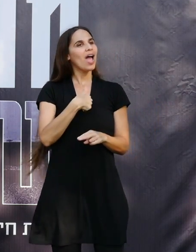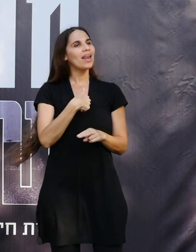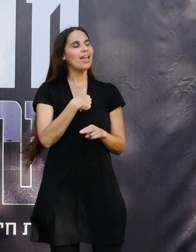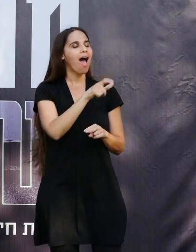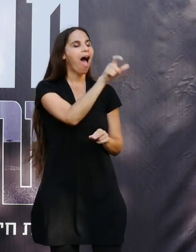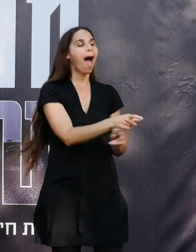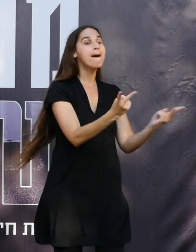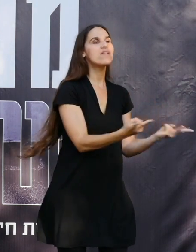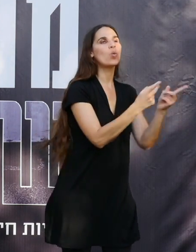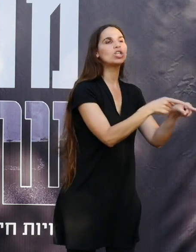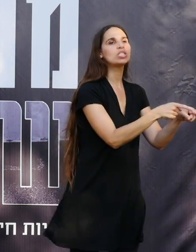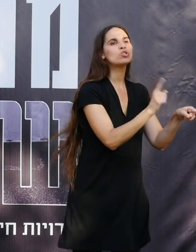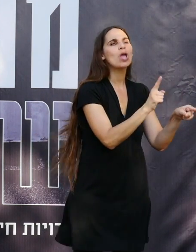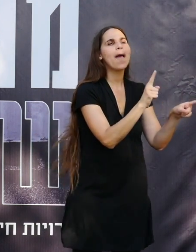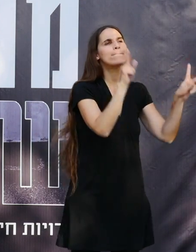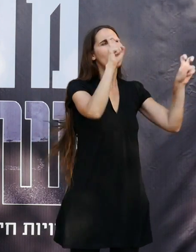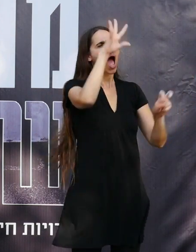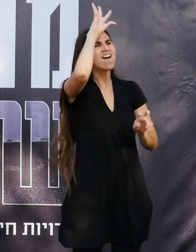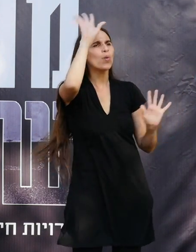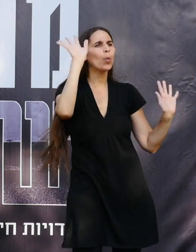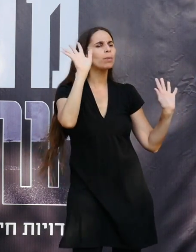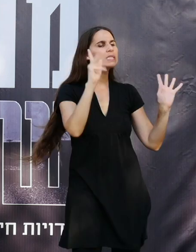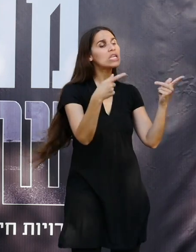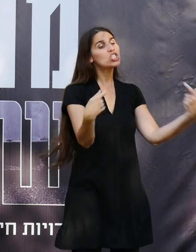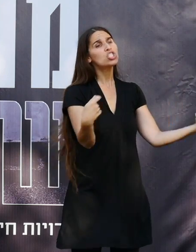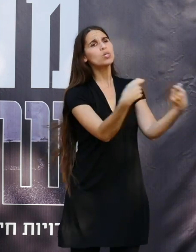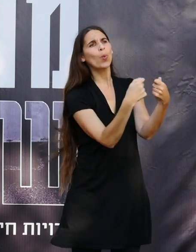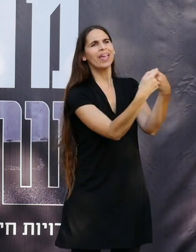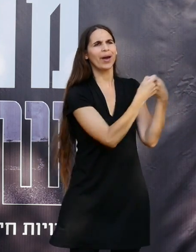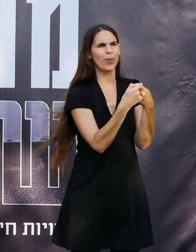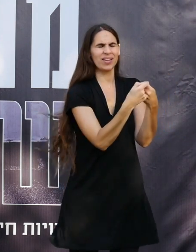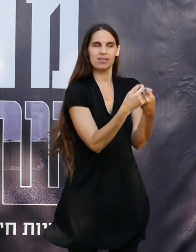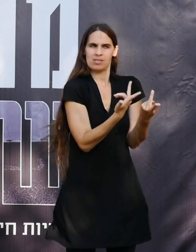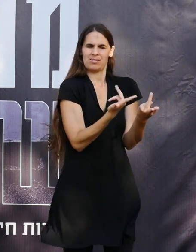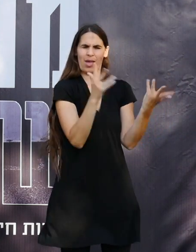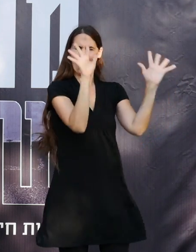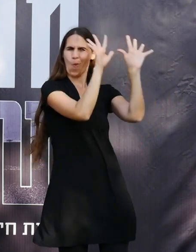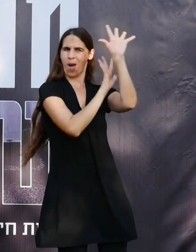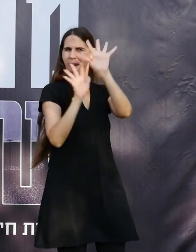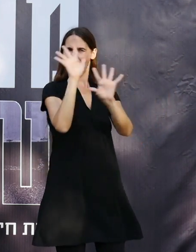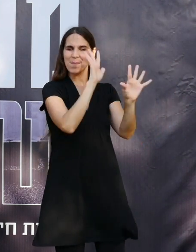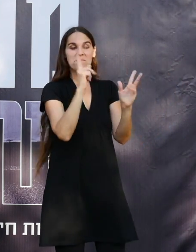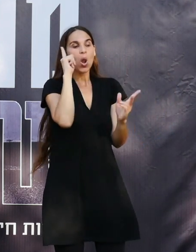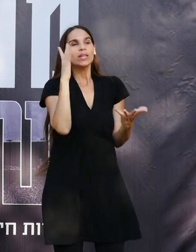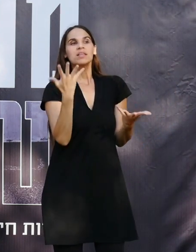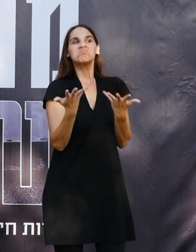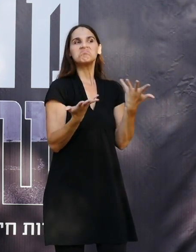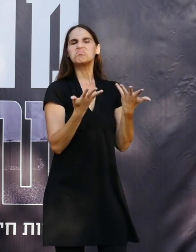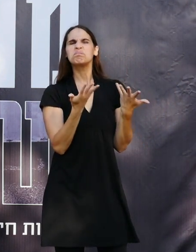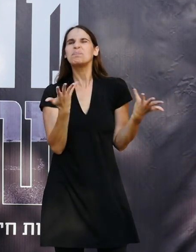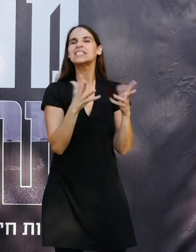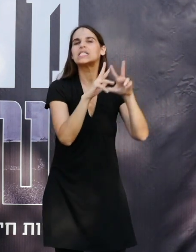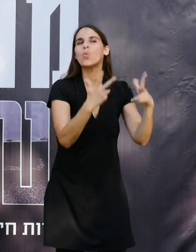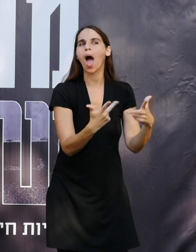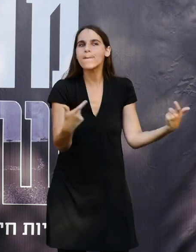המבוקשים שהם אפורים שיוך ארגוני זה ממש מאומם אני לא יודעת באיזו צורה הם